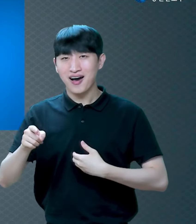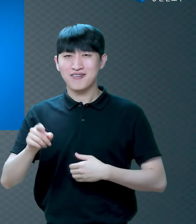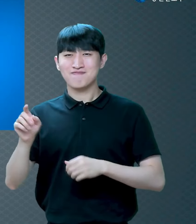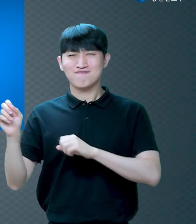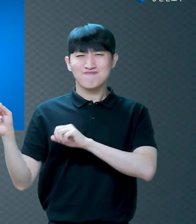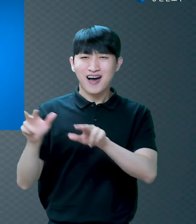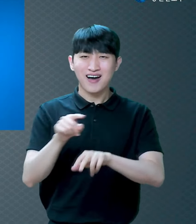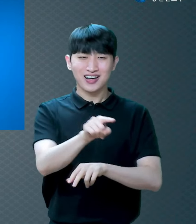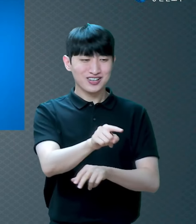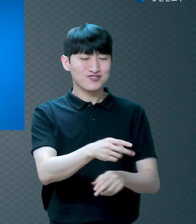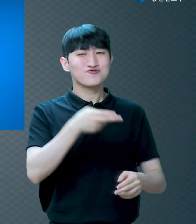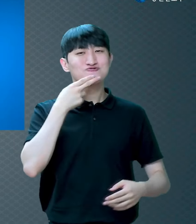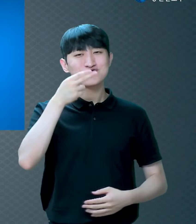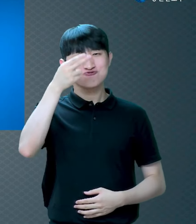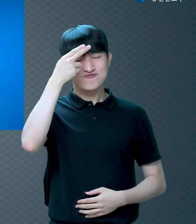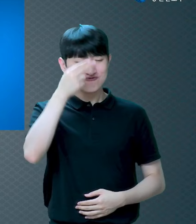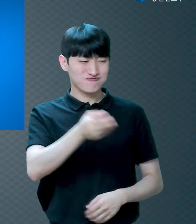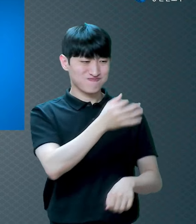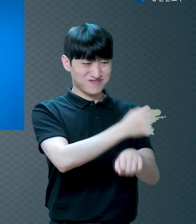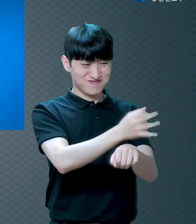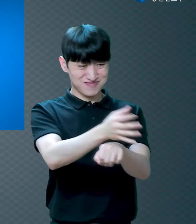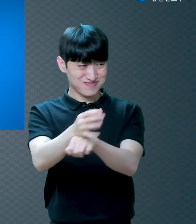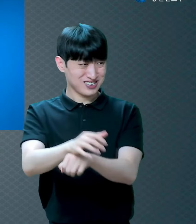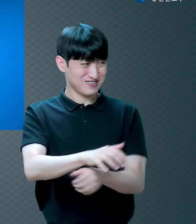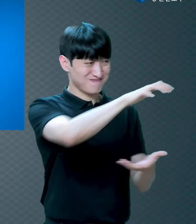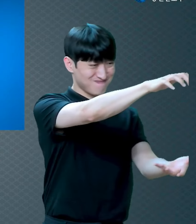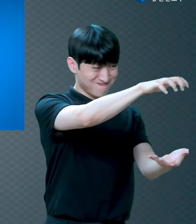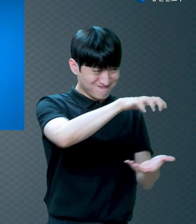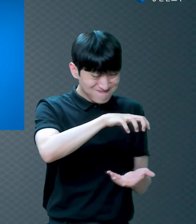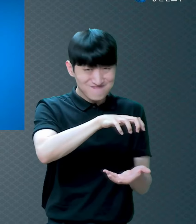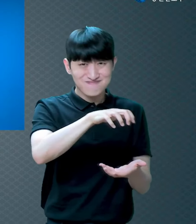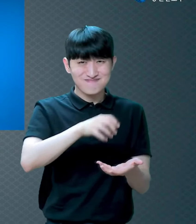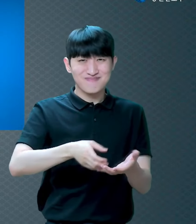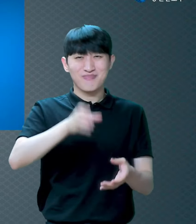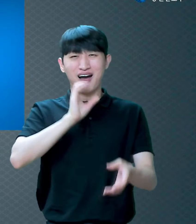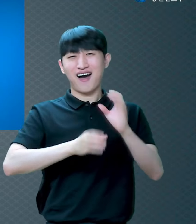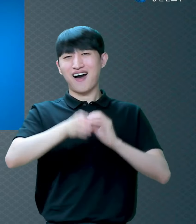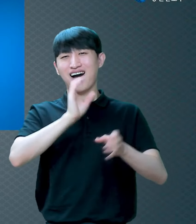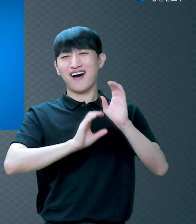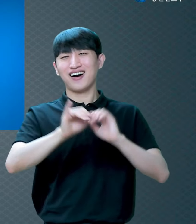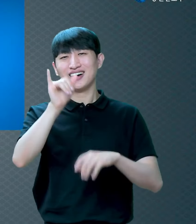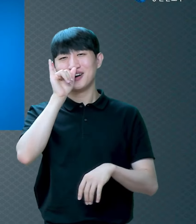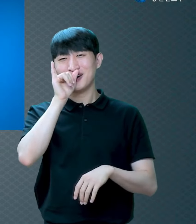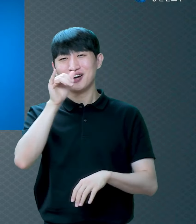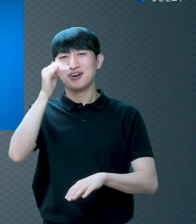그래서 대출받아가지고 술값 갚았잖아요